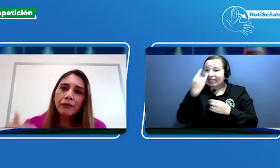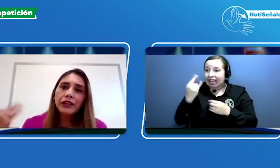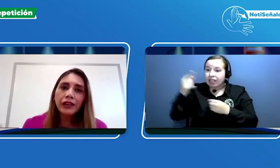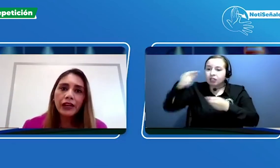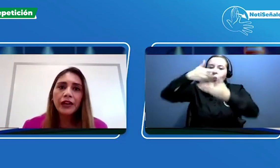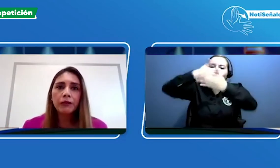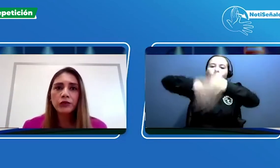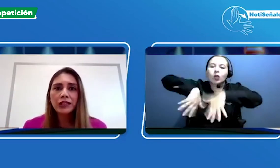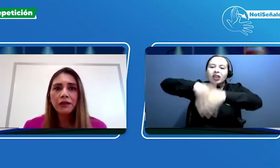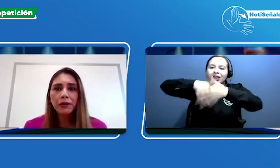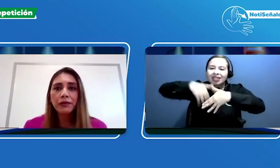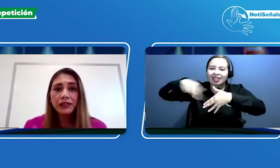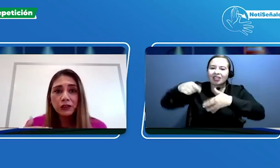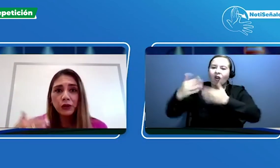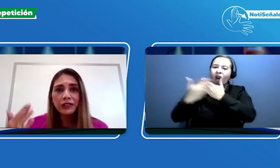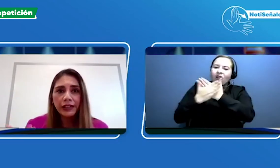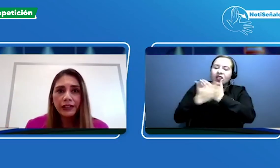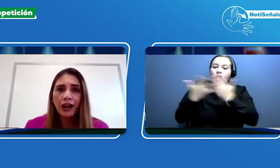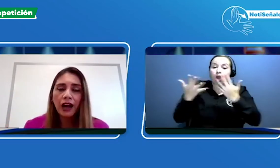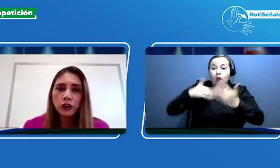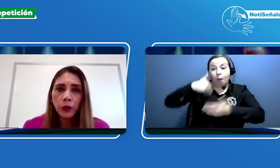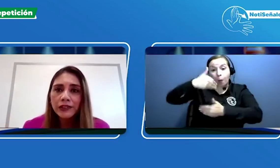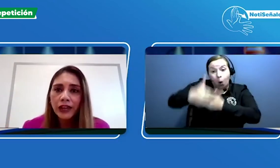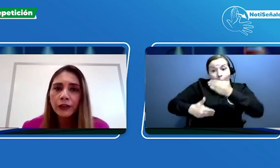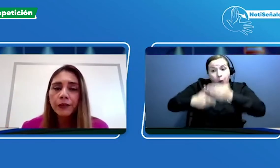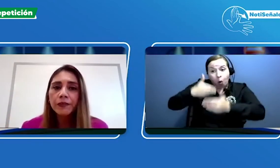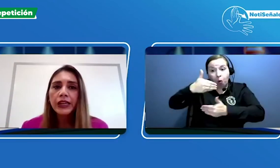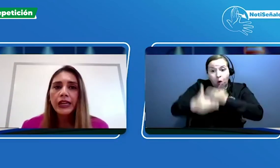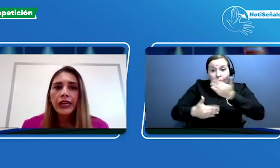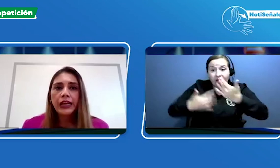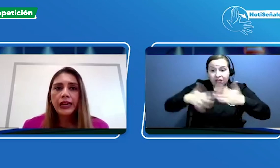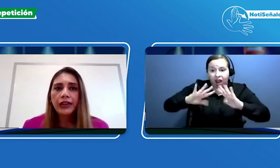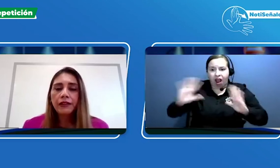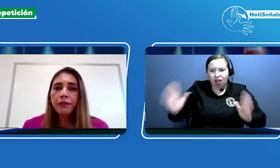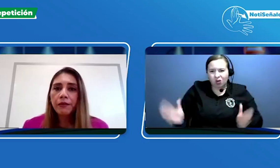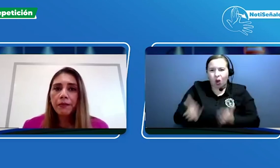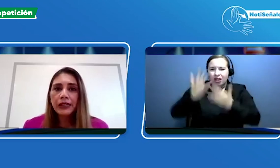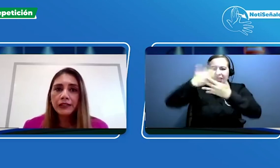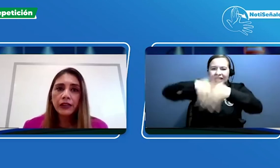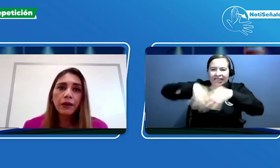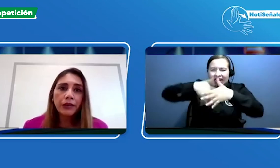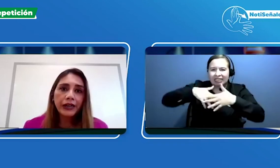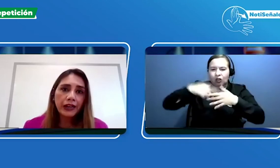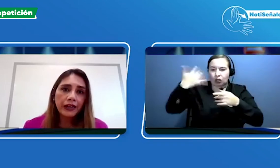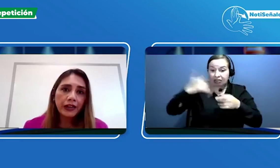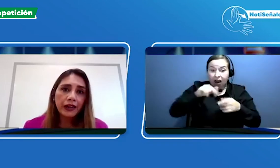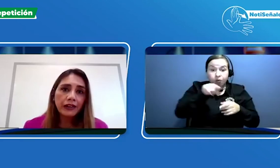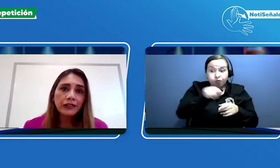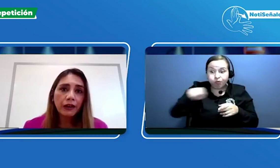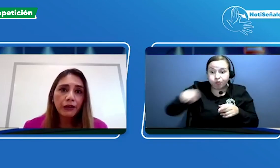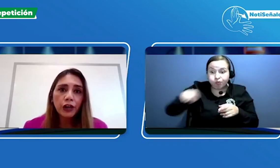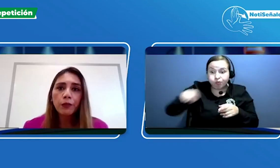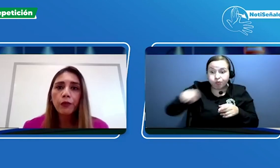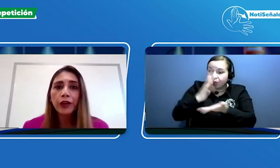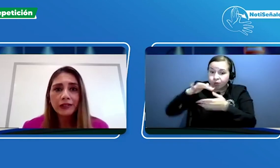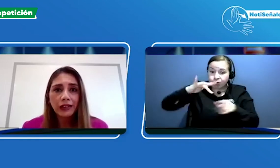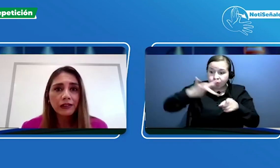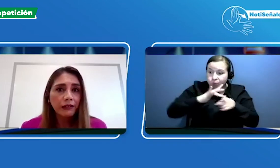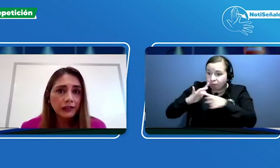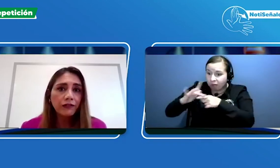medida que haremos las implementaciones que irán actualizadas. también me parece que una manera de de saberlo podría ser otra vez de